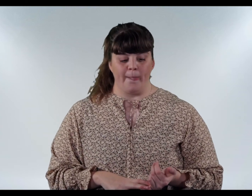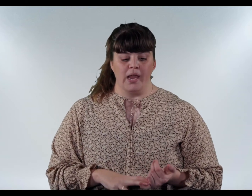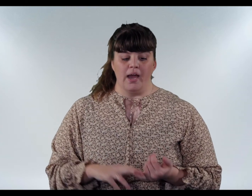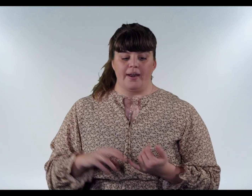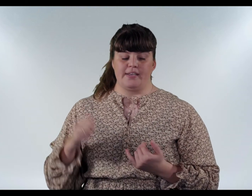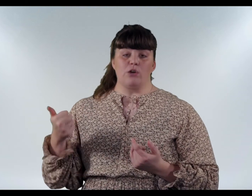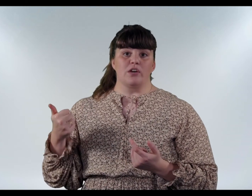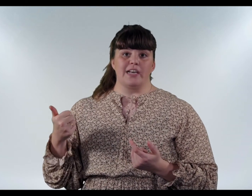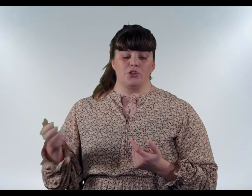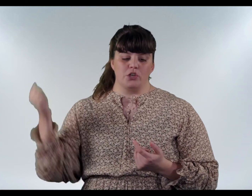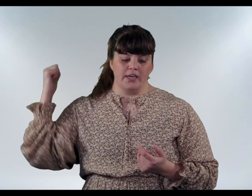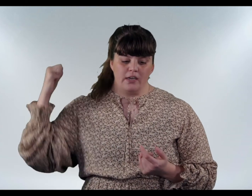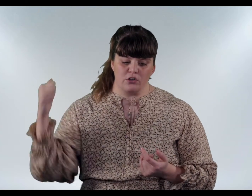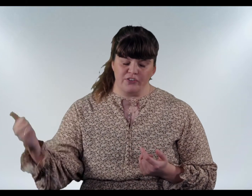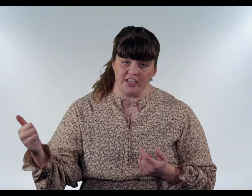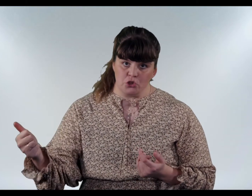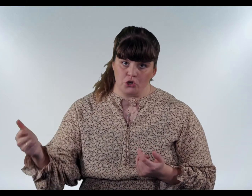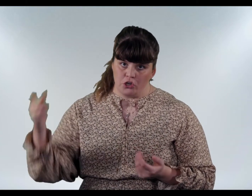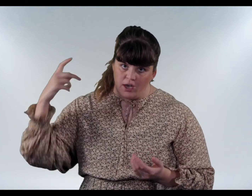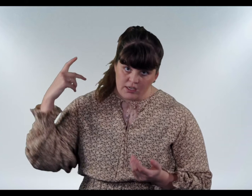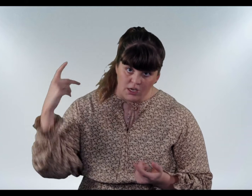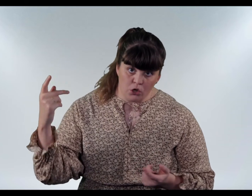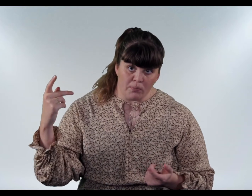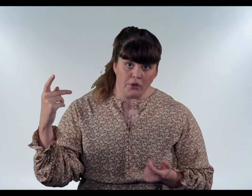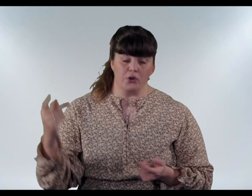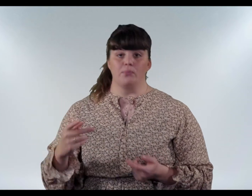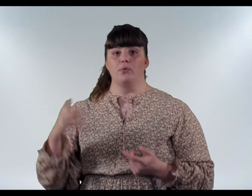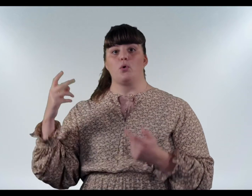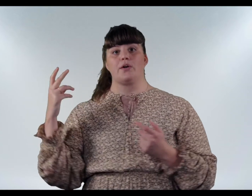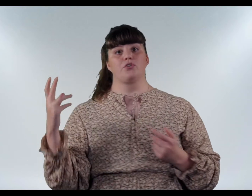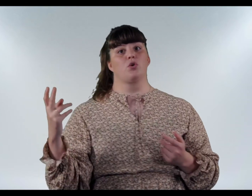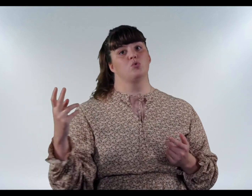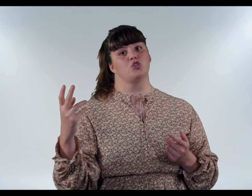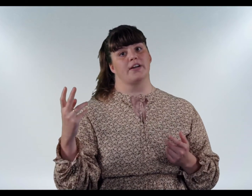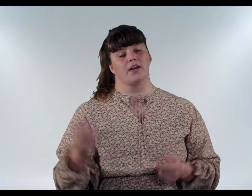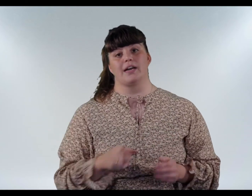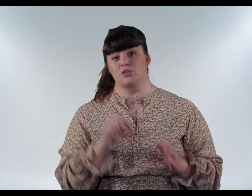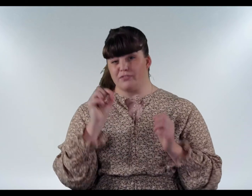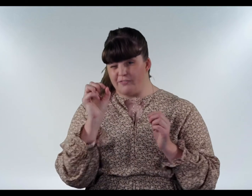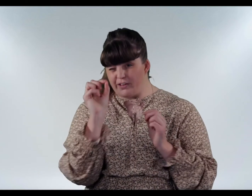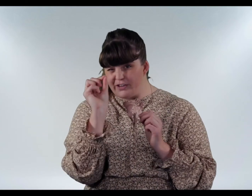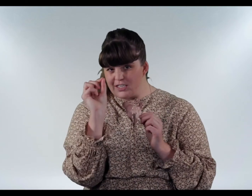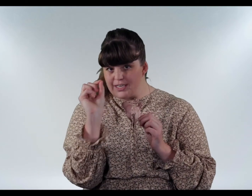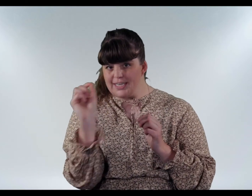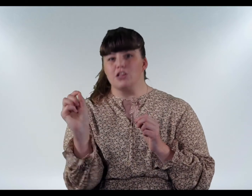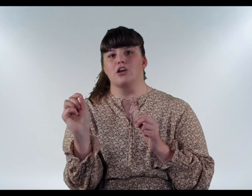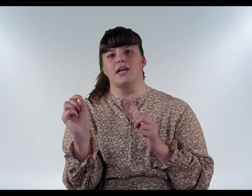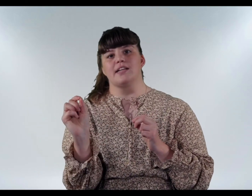Þannig að jákvæða leitói, hann hvetur, hann hjálpar auðrum og hann rósar, hann leggst sér fram við að finna sér litlu aðrið,